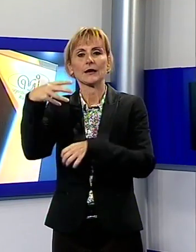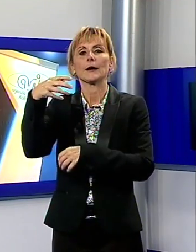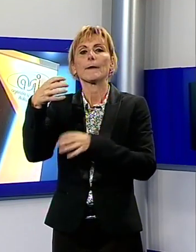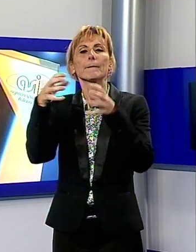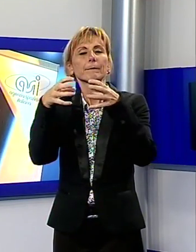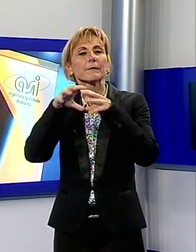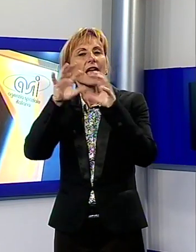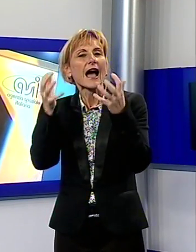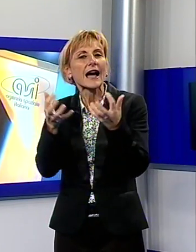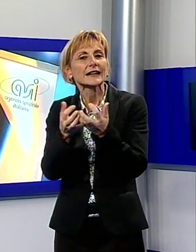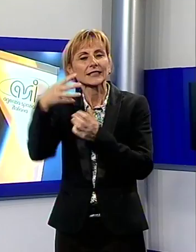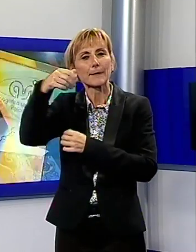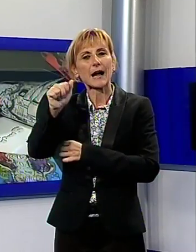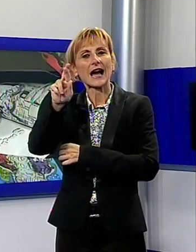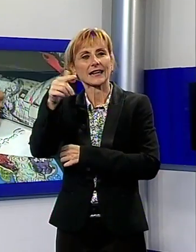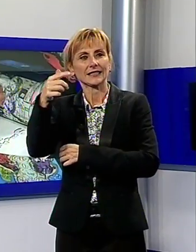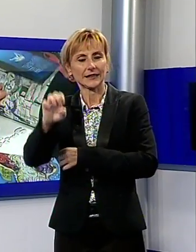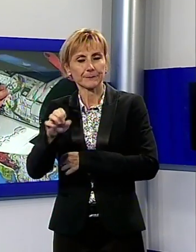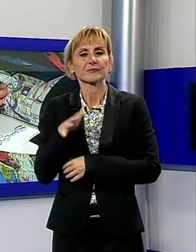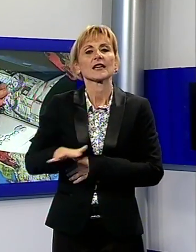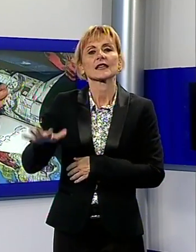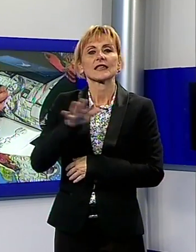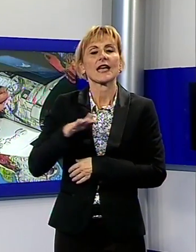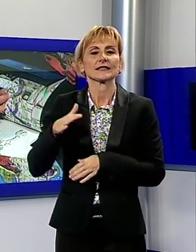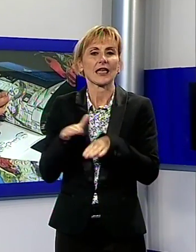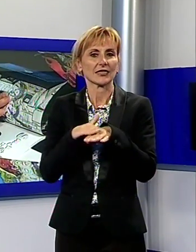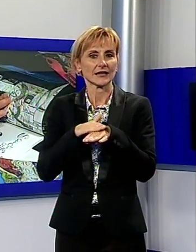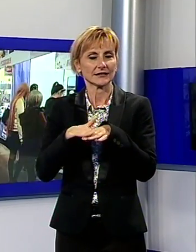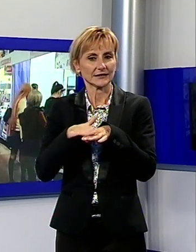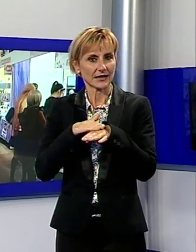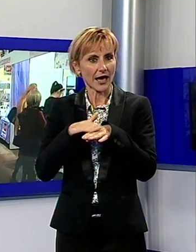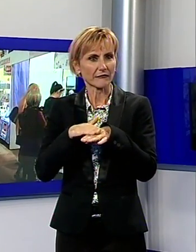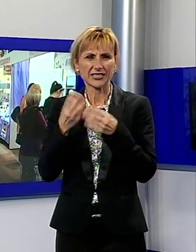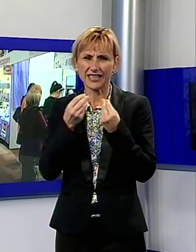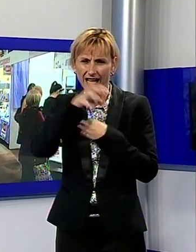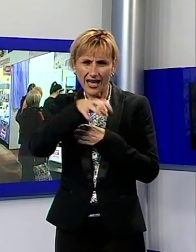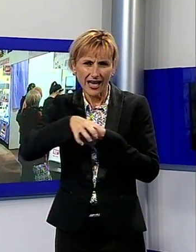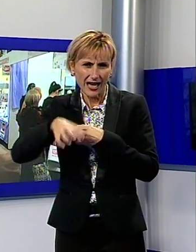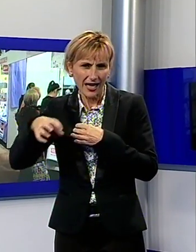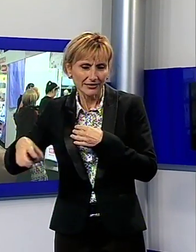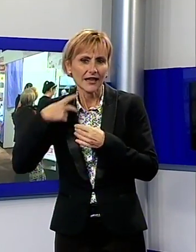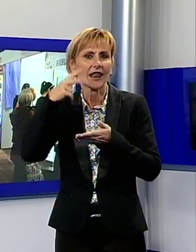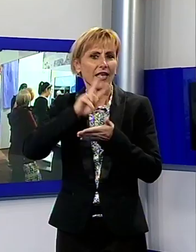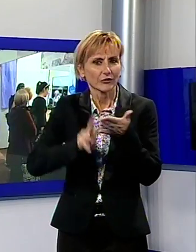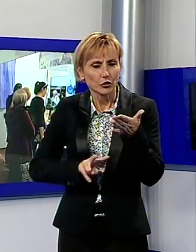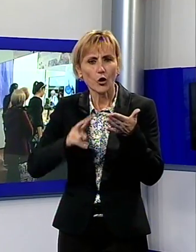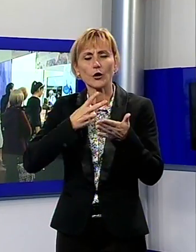Nella chiesa dei Servi la self-area tanti gli espositori e davvero tantissimi lettori che si avvicinano alle case